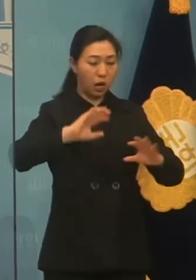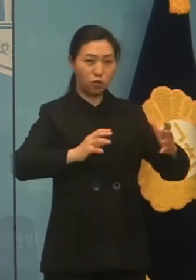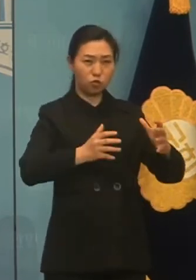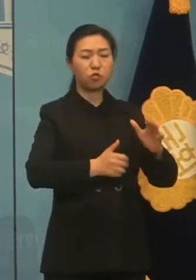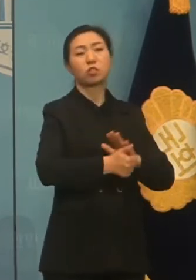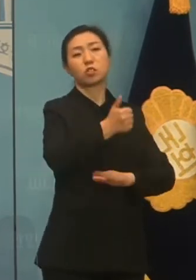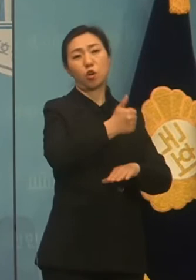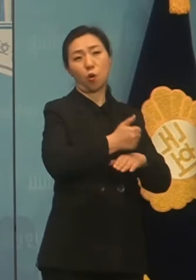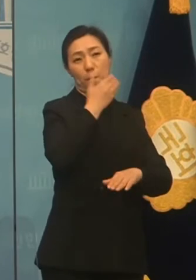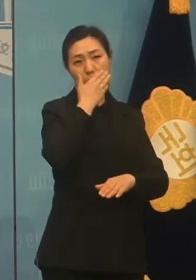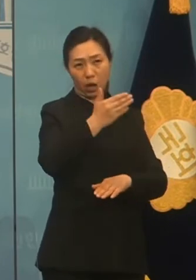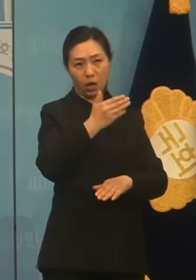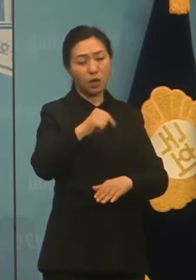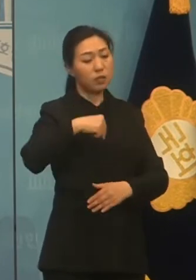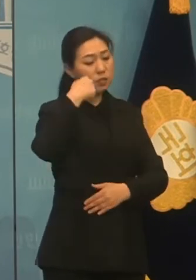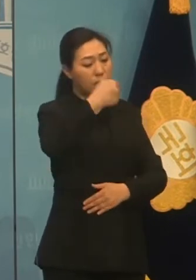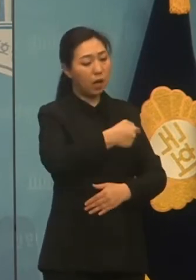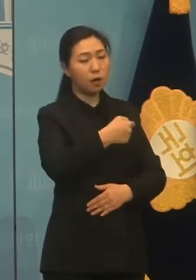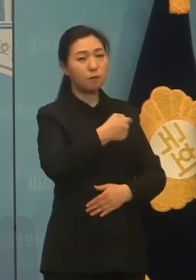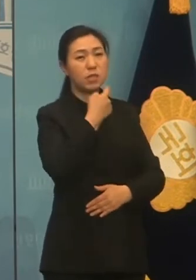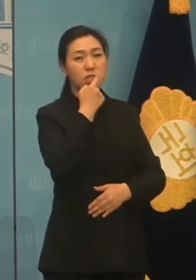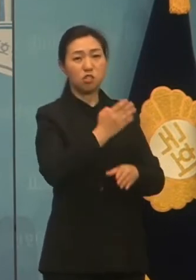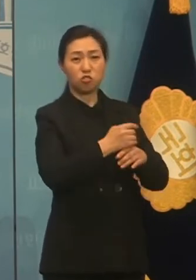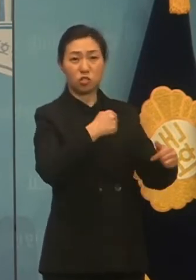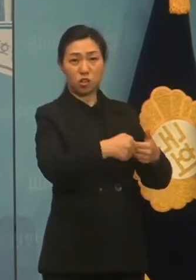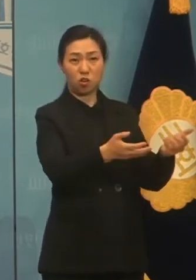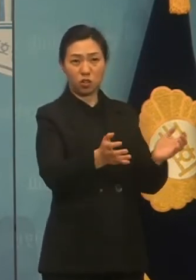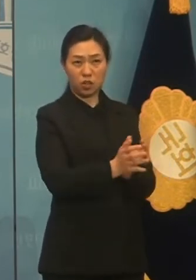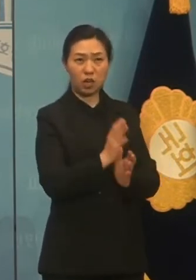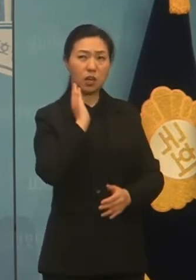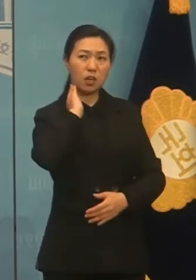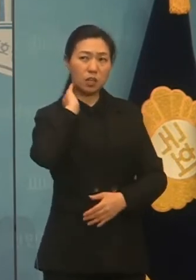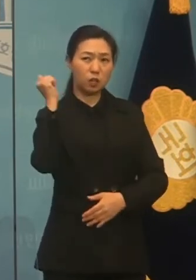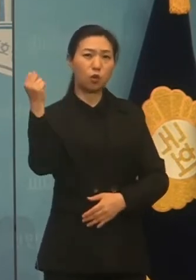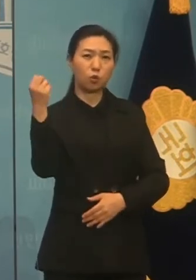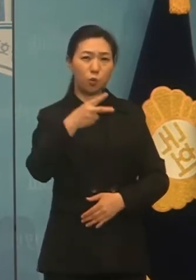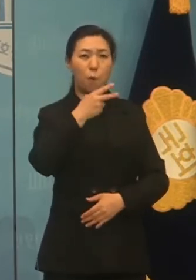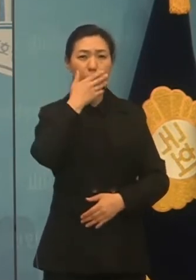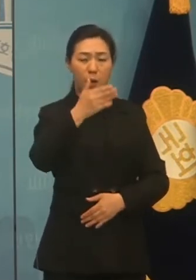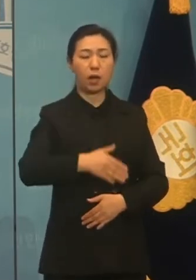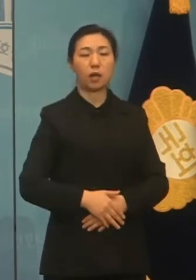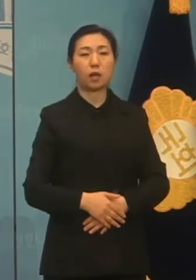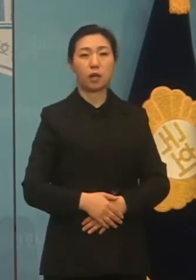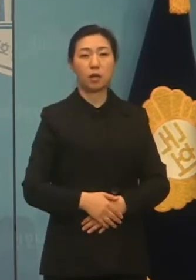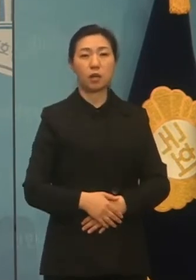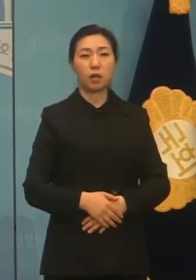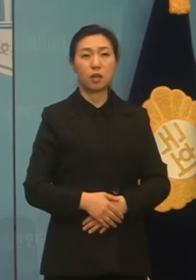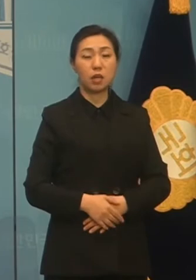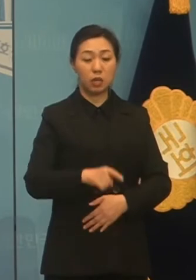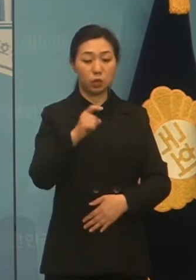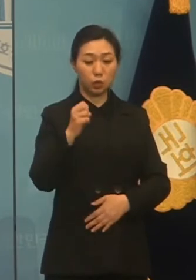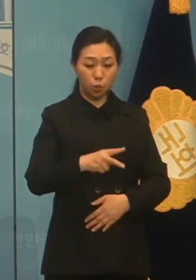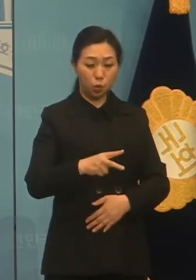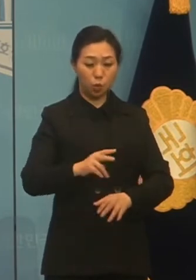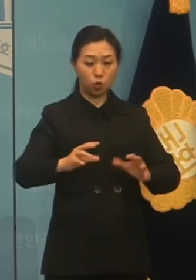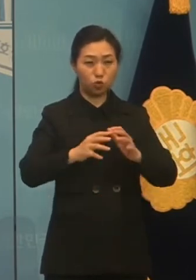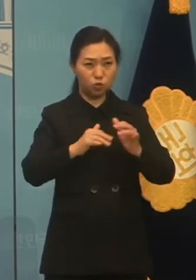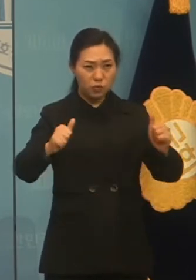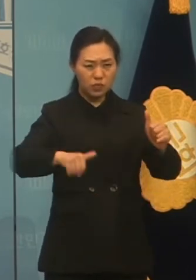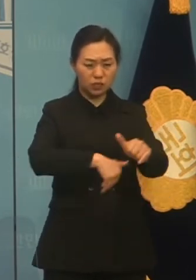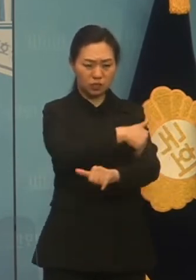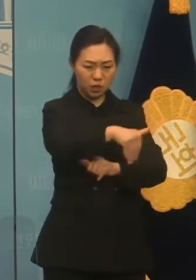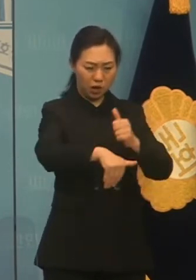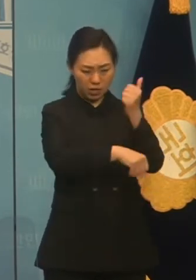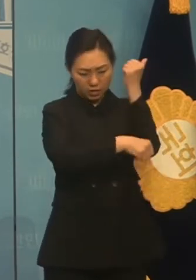정권 재창출도 가능합니다. 둘째, 현장의 뿌리대립 정책만이 꽃피울 수 있습니다.